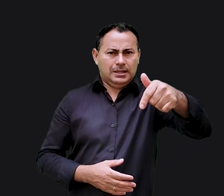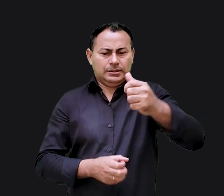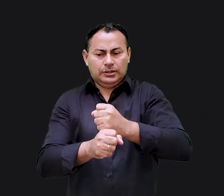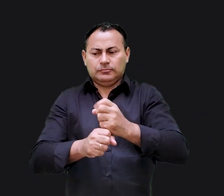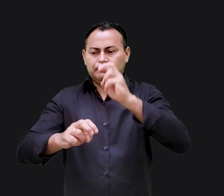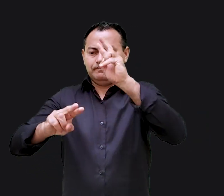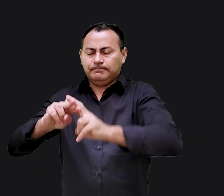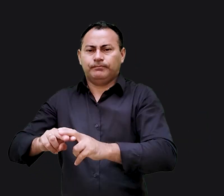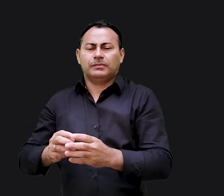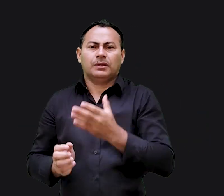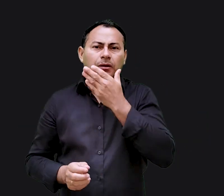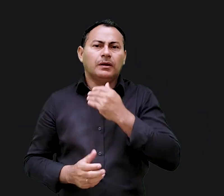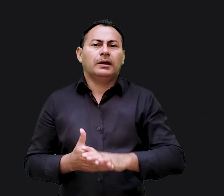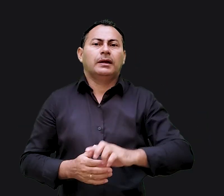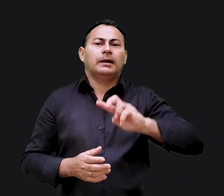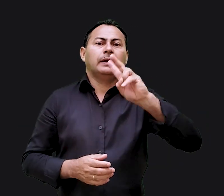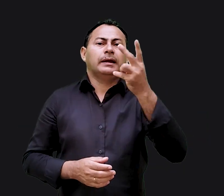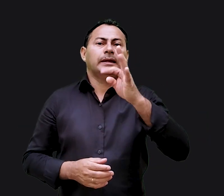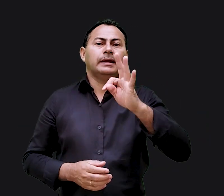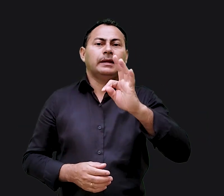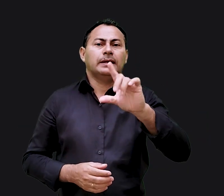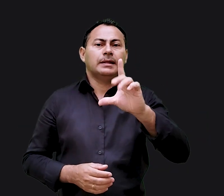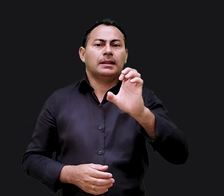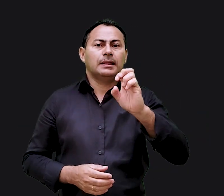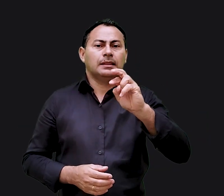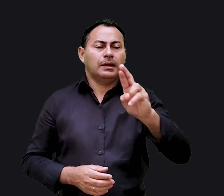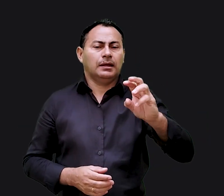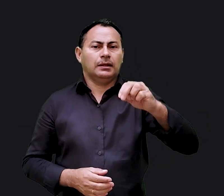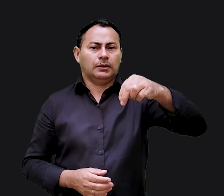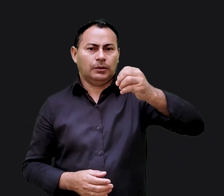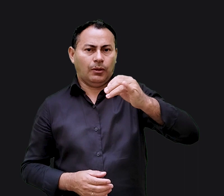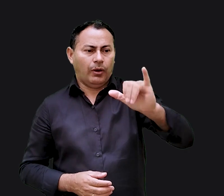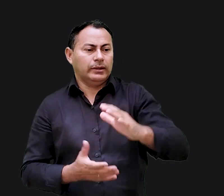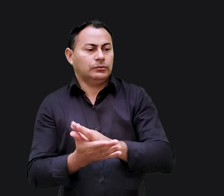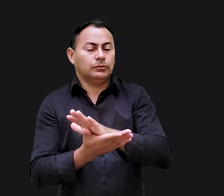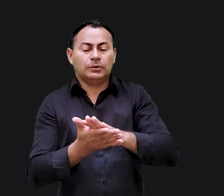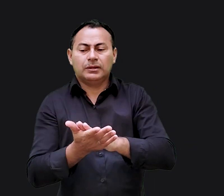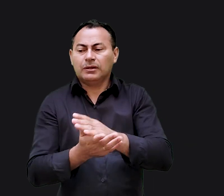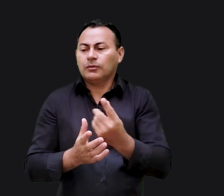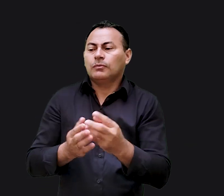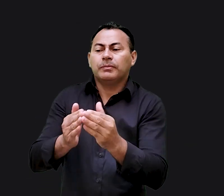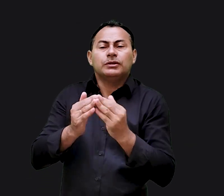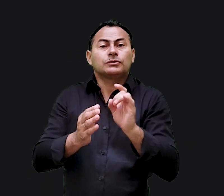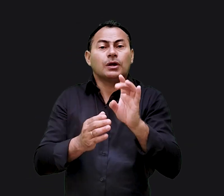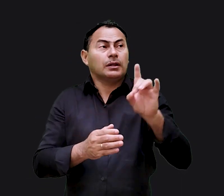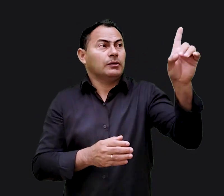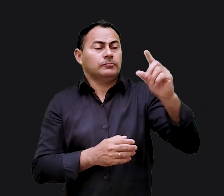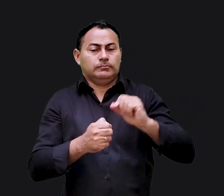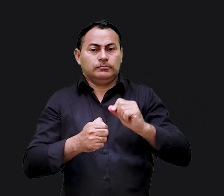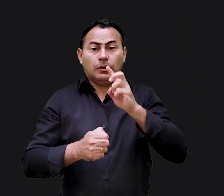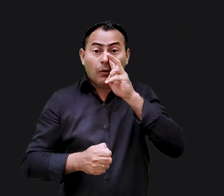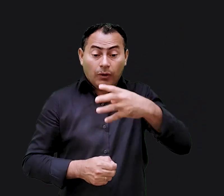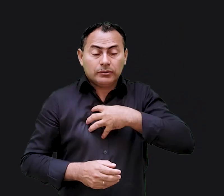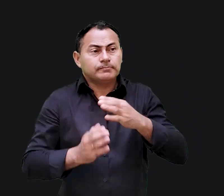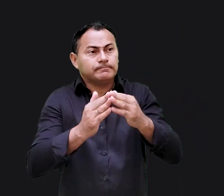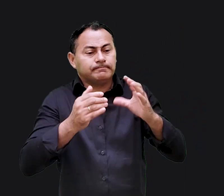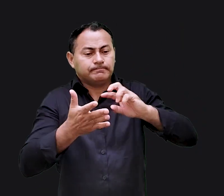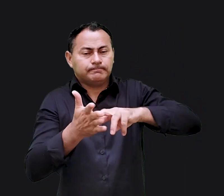sete anos. No Hotel Hilton de Hanoi não havia a quem recorrer, senão a Deus. Alguns encontraram uma forte realização e